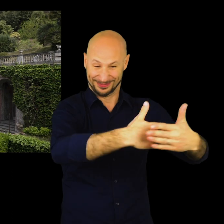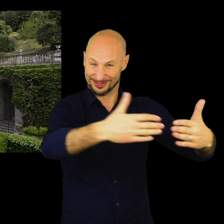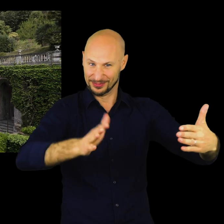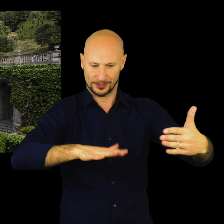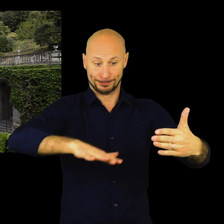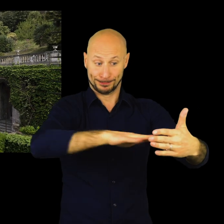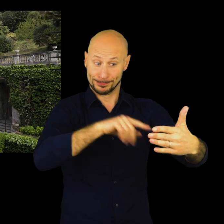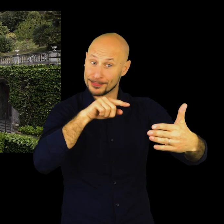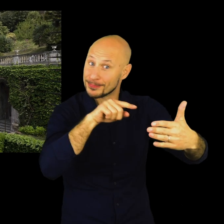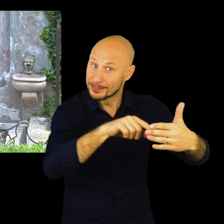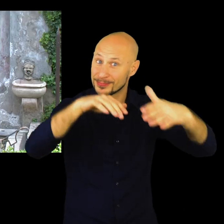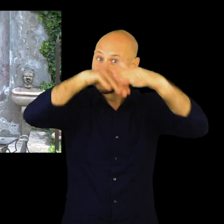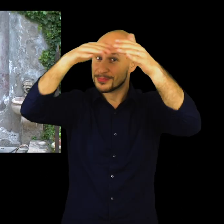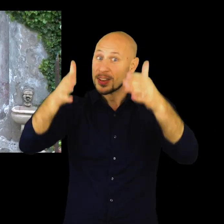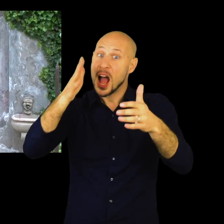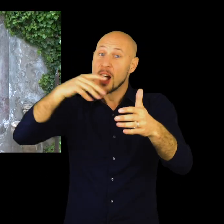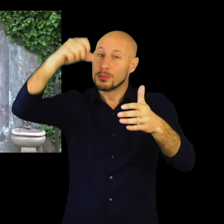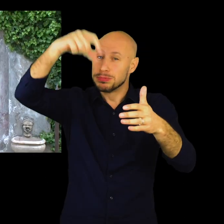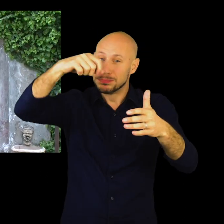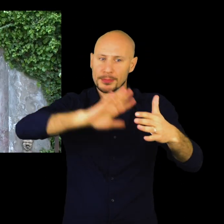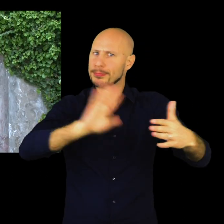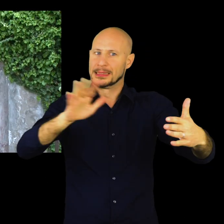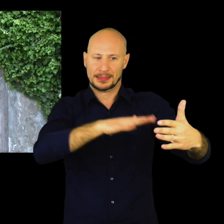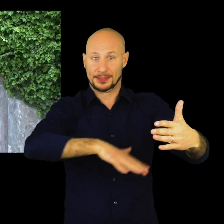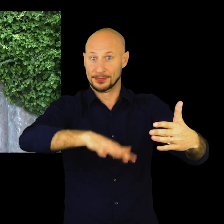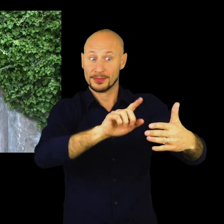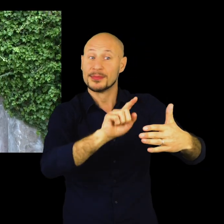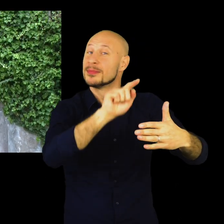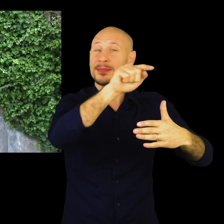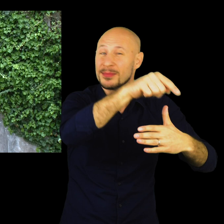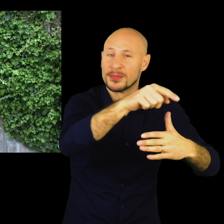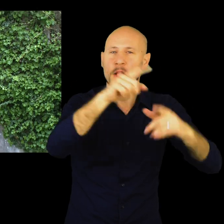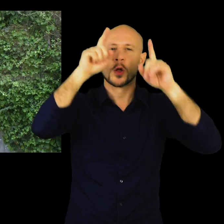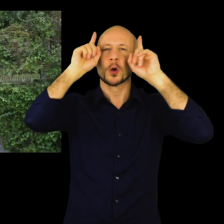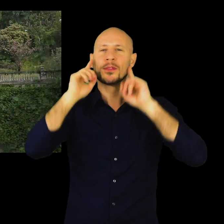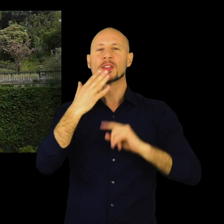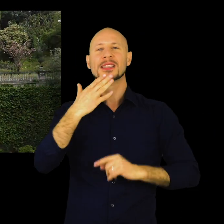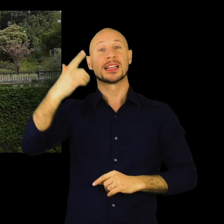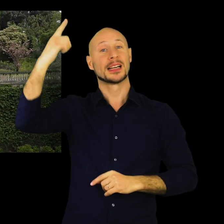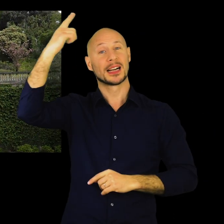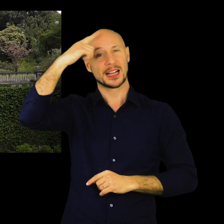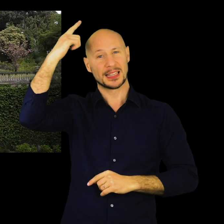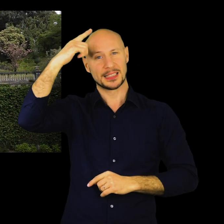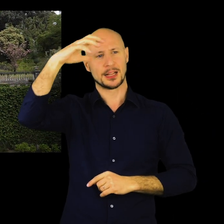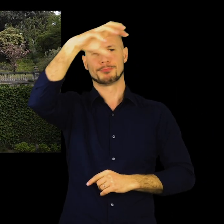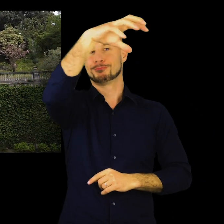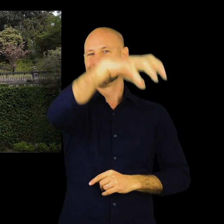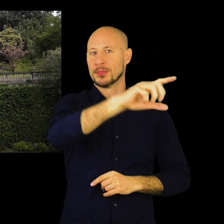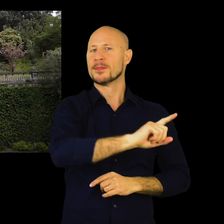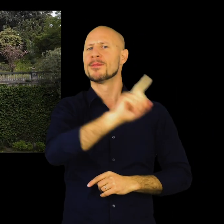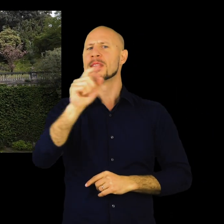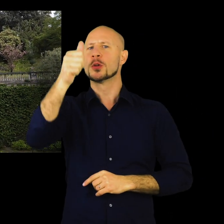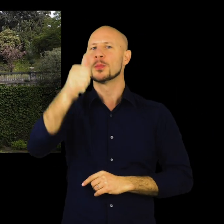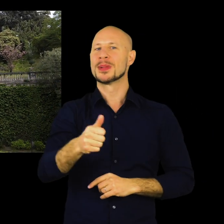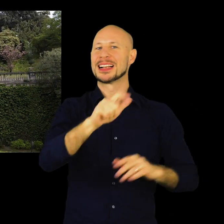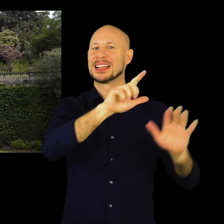si articola in verticale. La prima parte termina con lo stupendo ninfeo. La seconda parte superiore fu